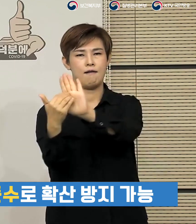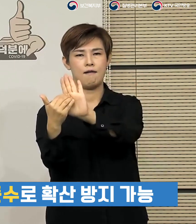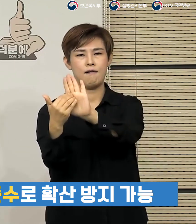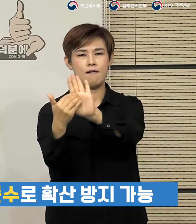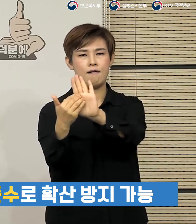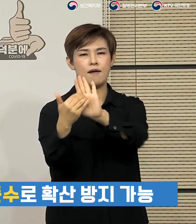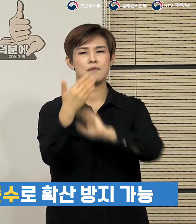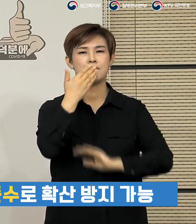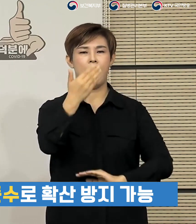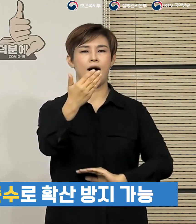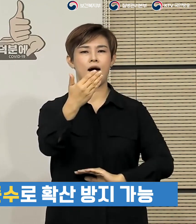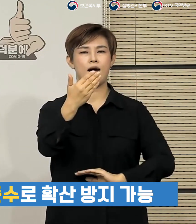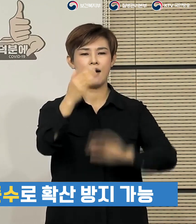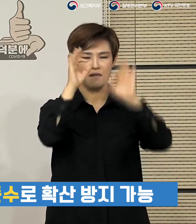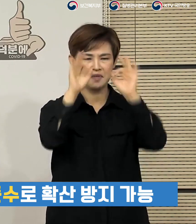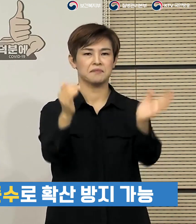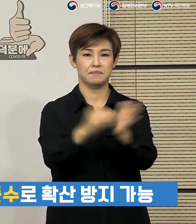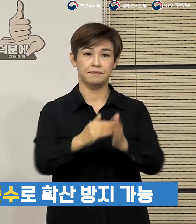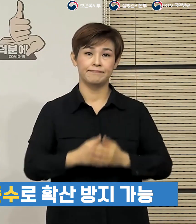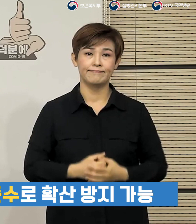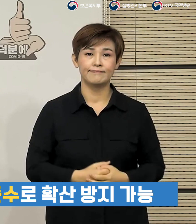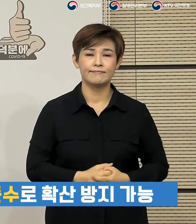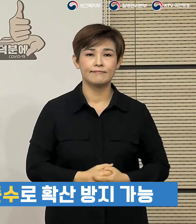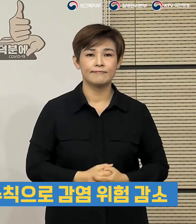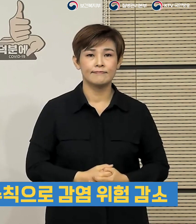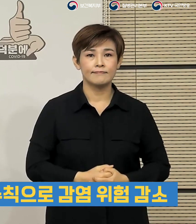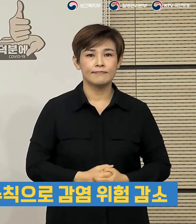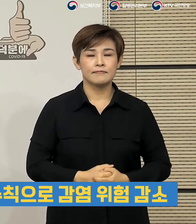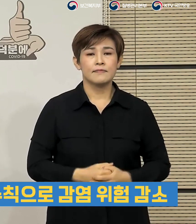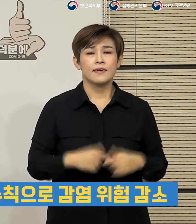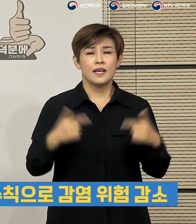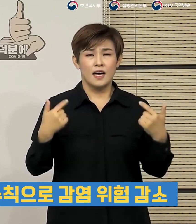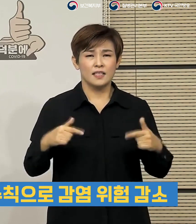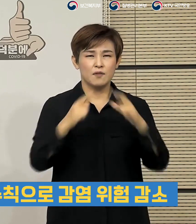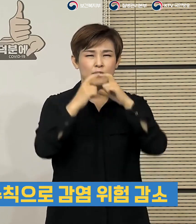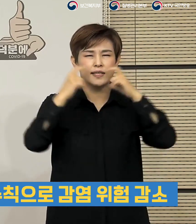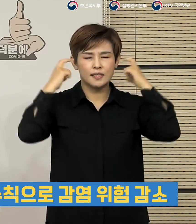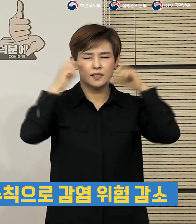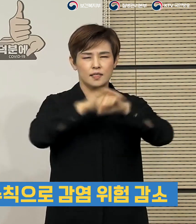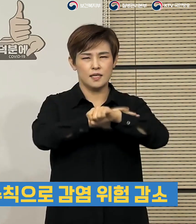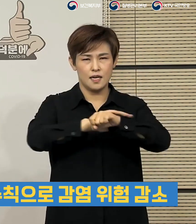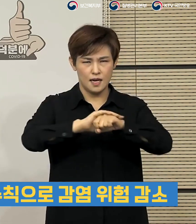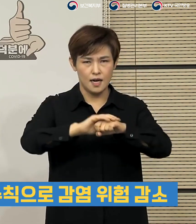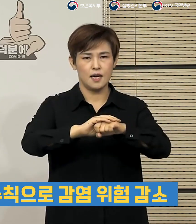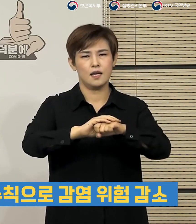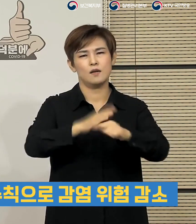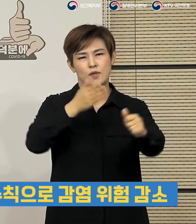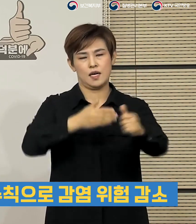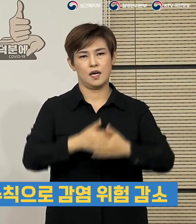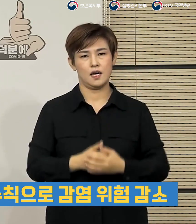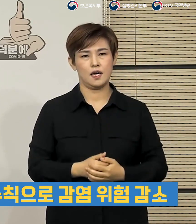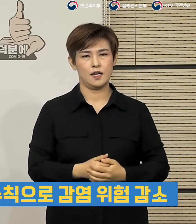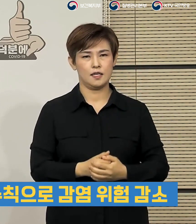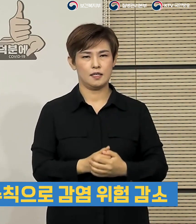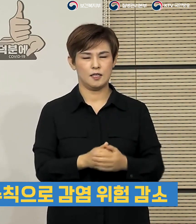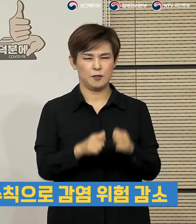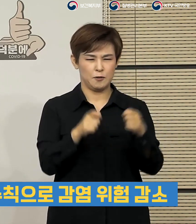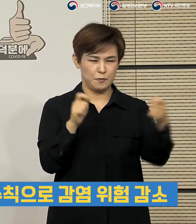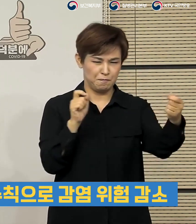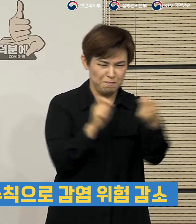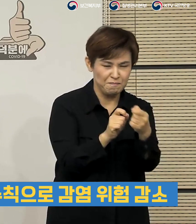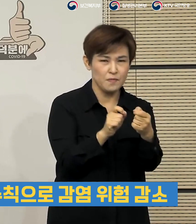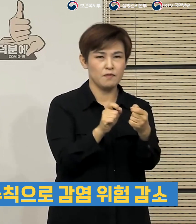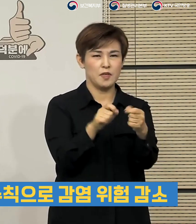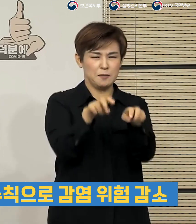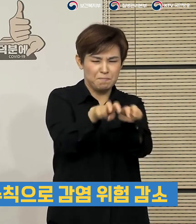실제 사례로 확인할 수 있습니다. 항상 마스크를 제대로 착용하고 밀접, 밀폐,